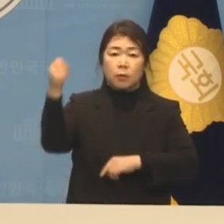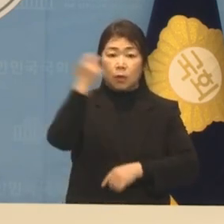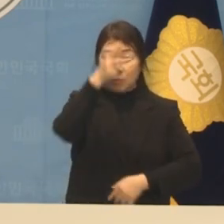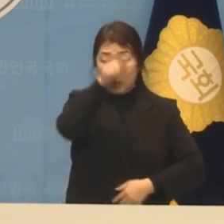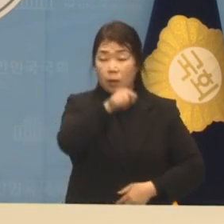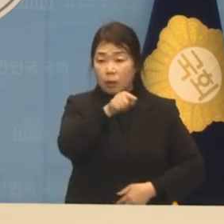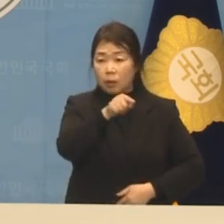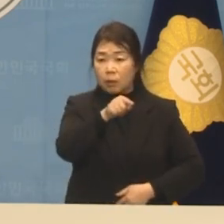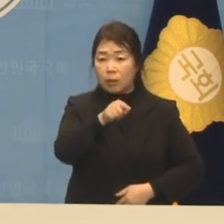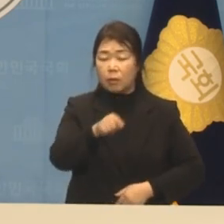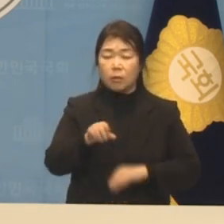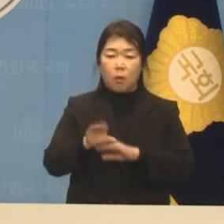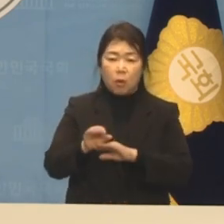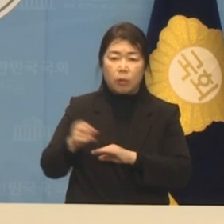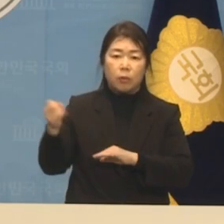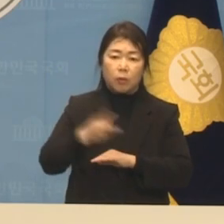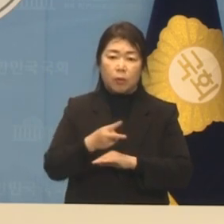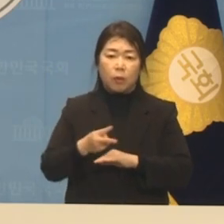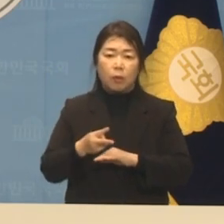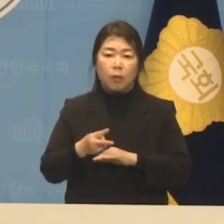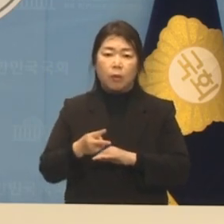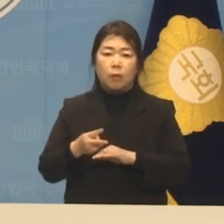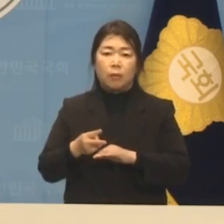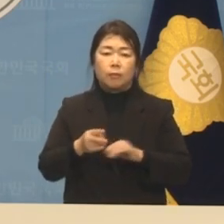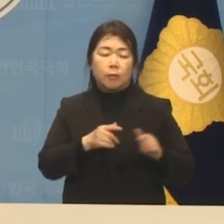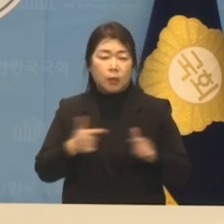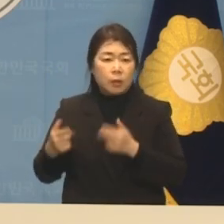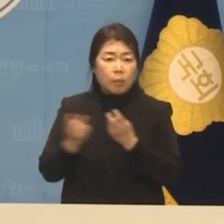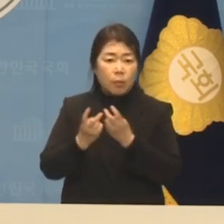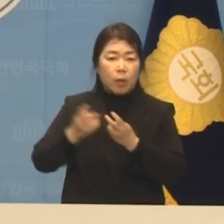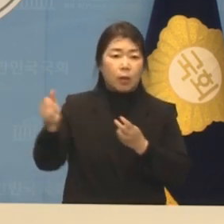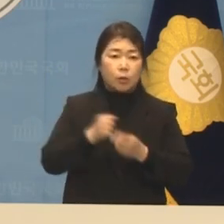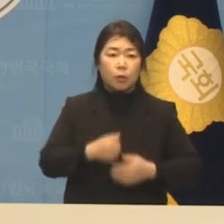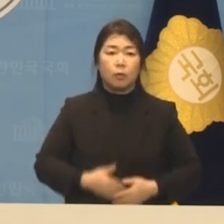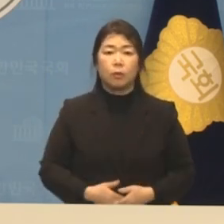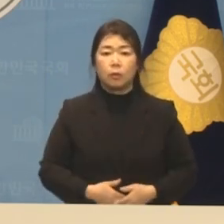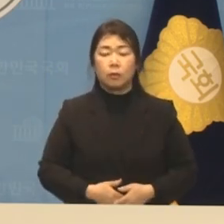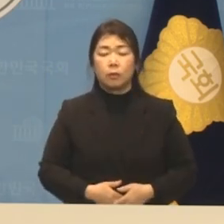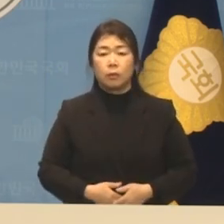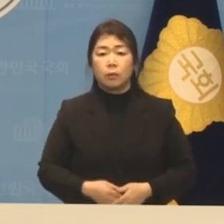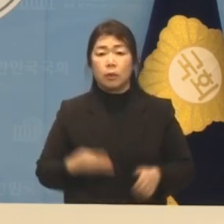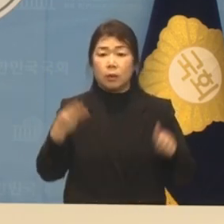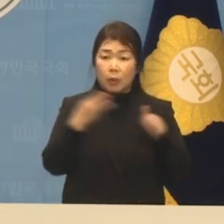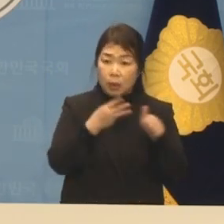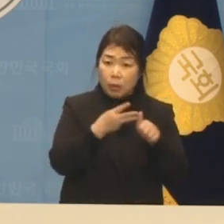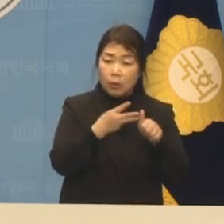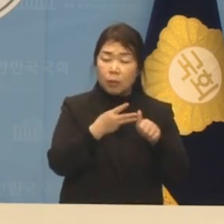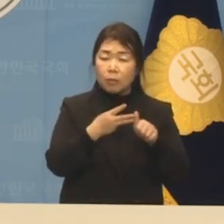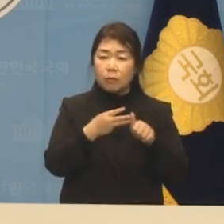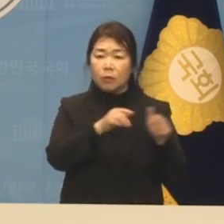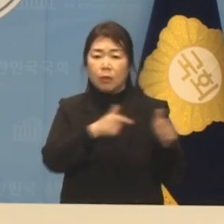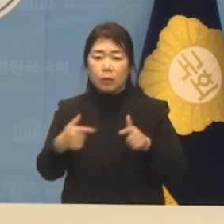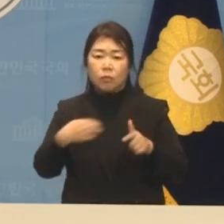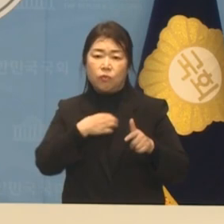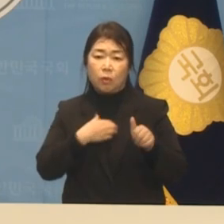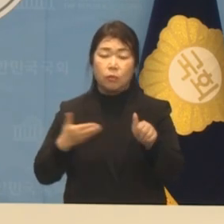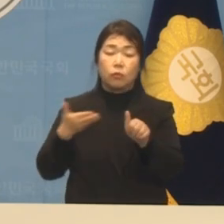법으로 언론을 통한 팬으로 이제는 테러리스트가 칼로 죽이려고 했습니다.